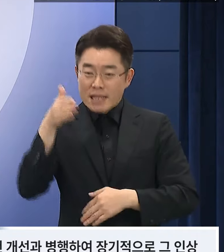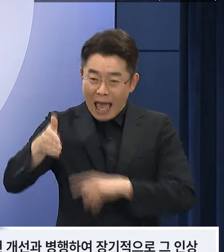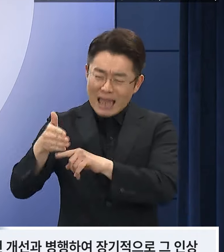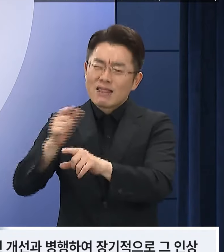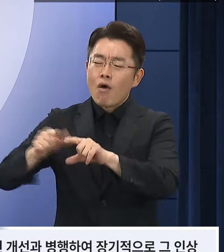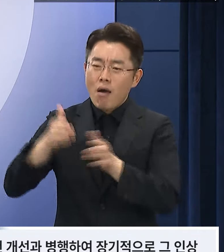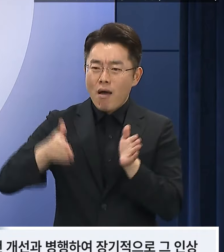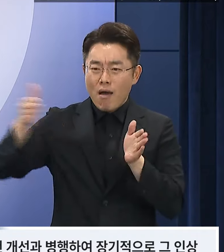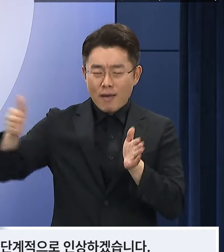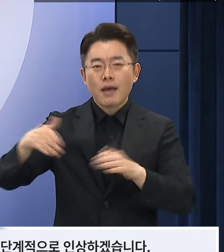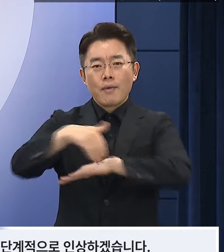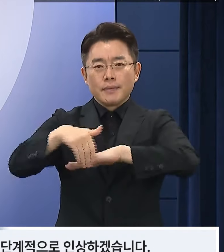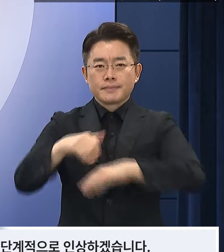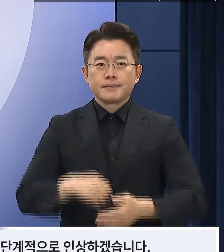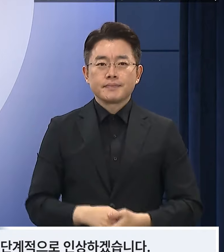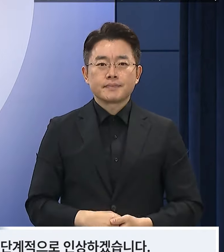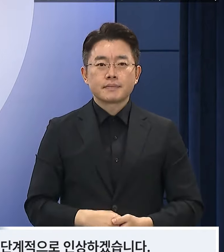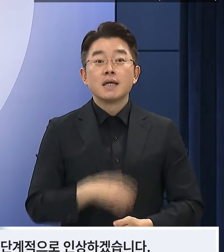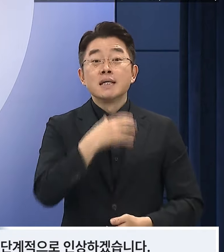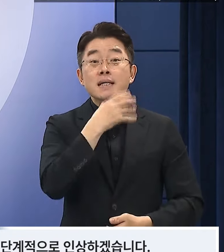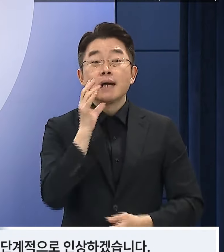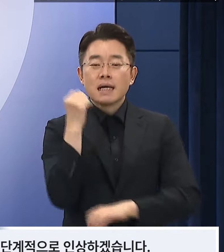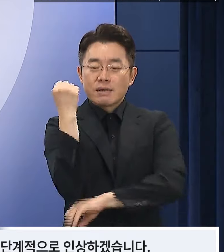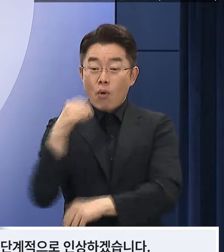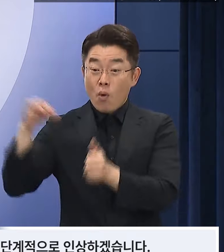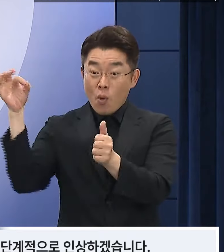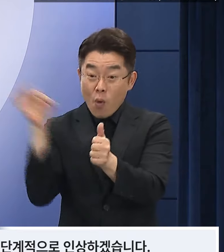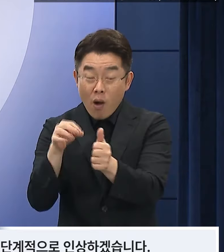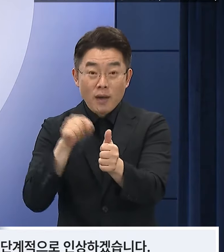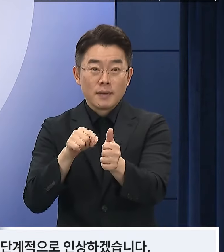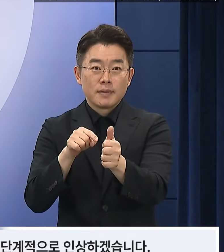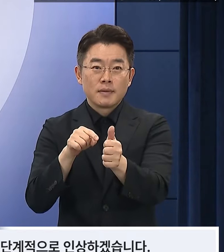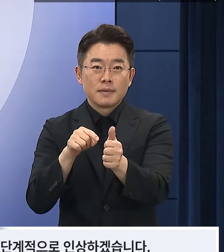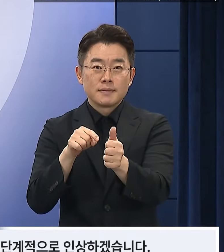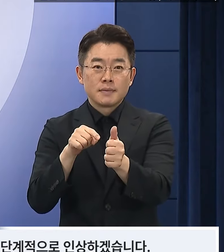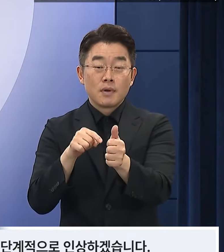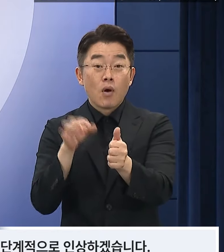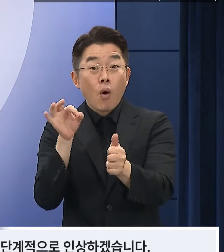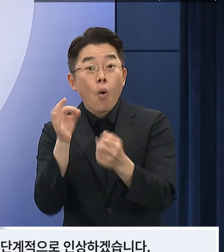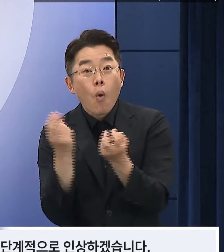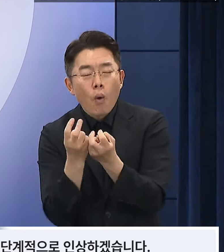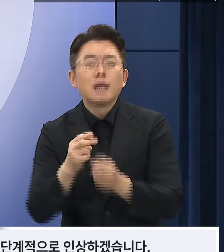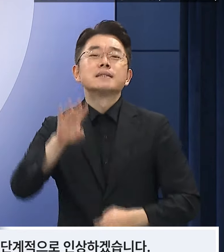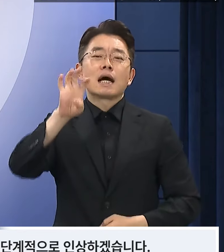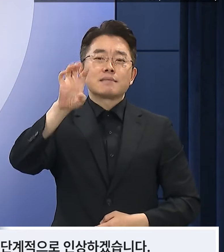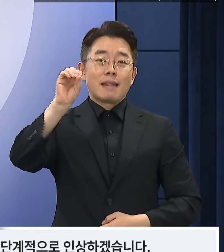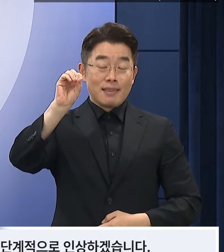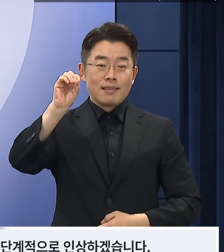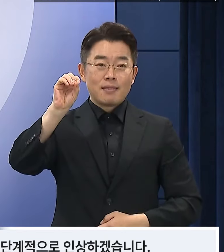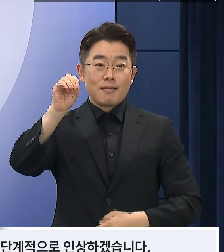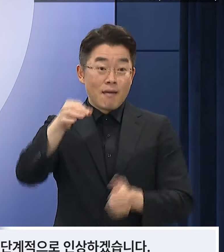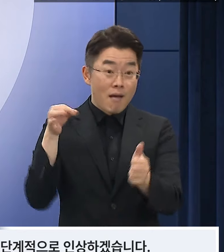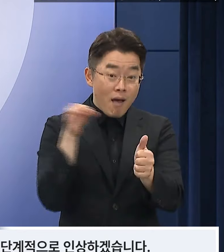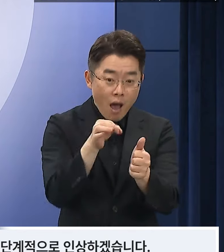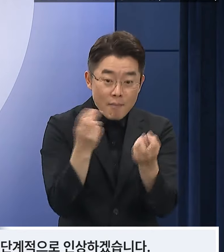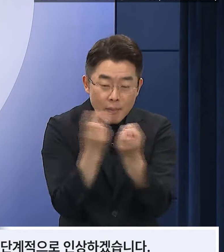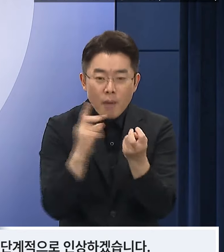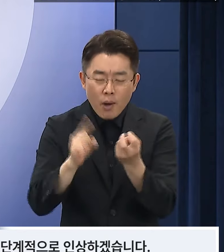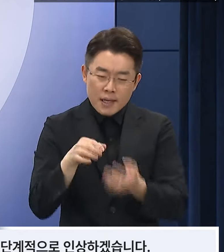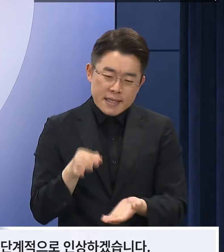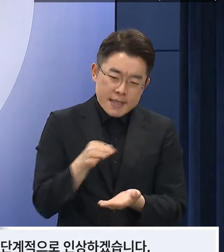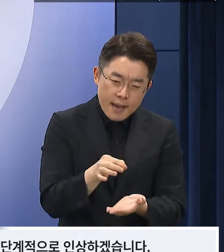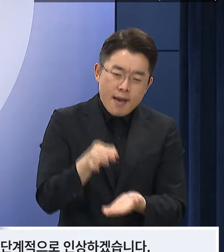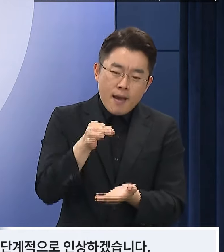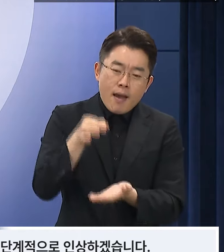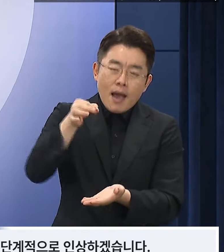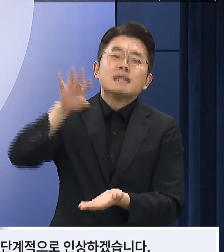나가겠습니다. 기초연금은 국민들께 약속드린 대로 40만원까지 단계적으로 인상하겠습니다.